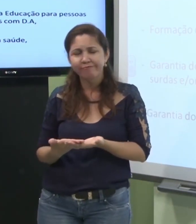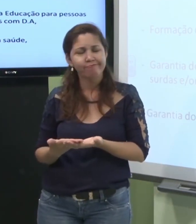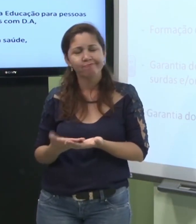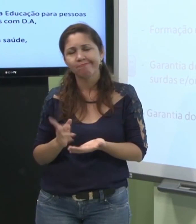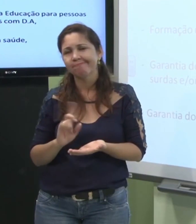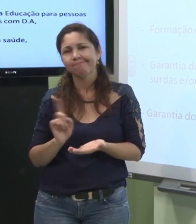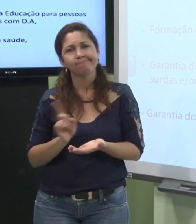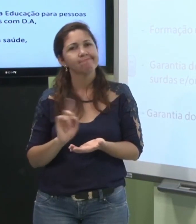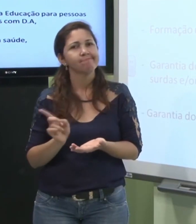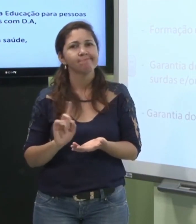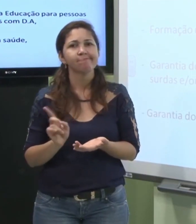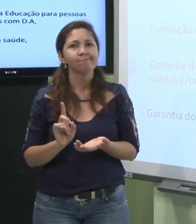não